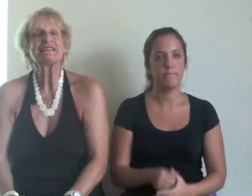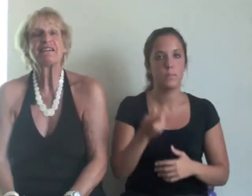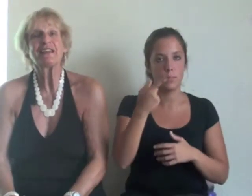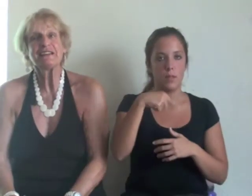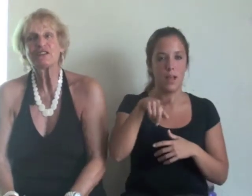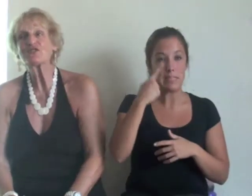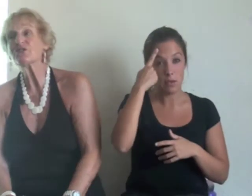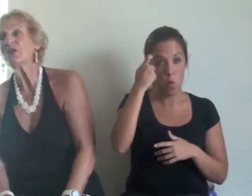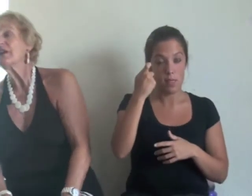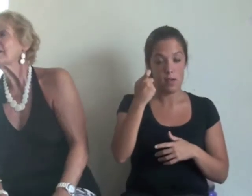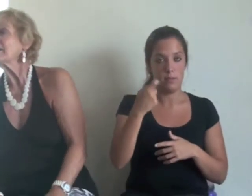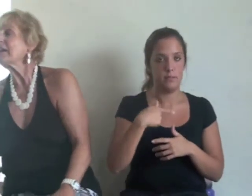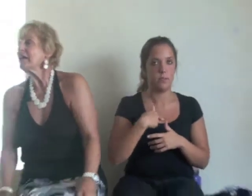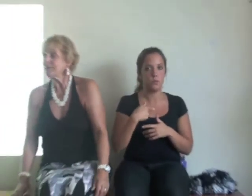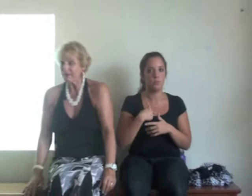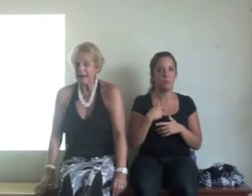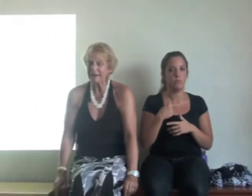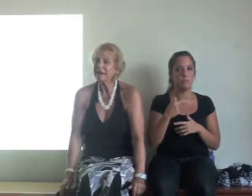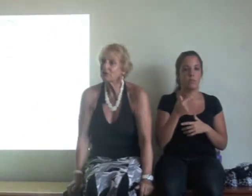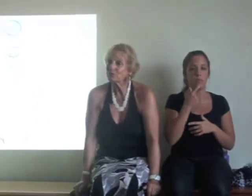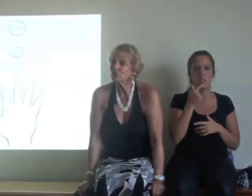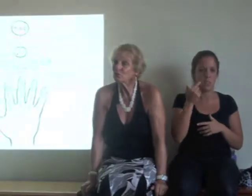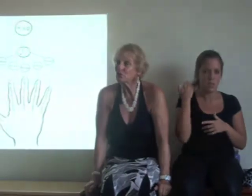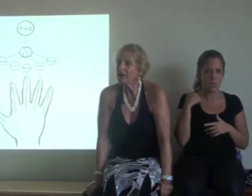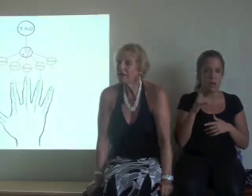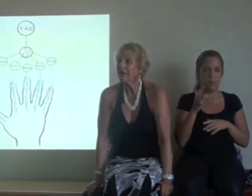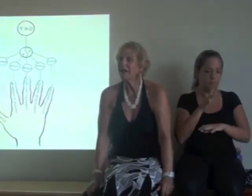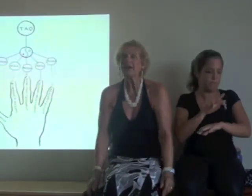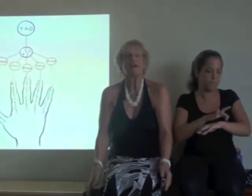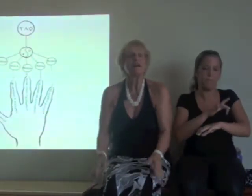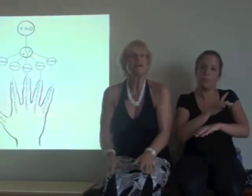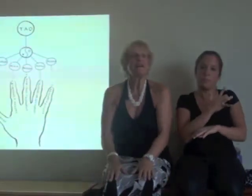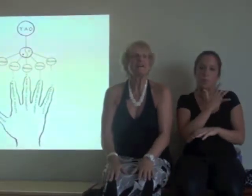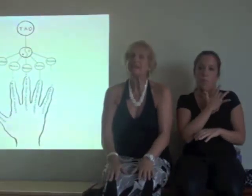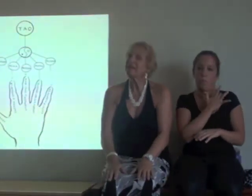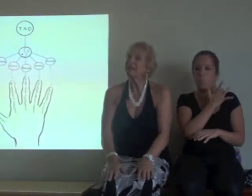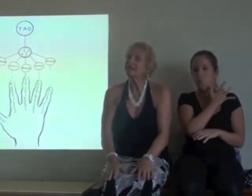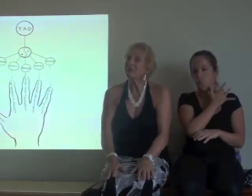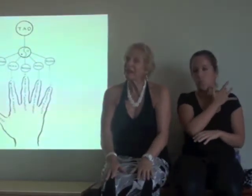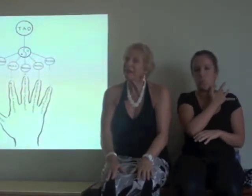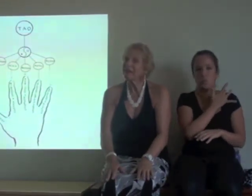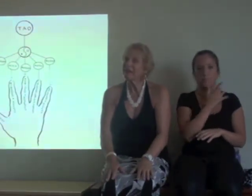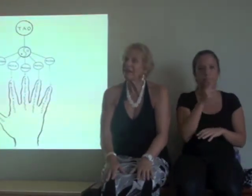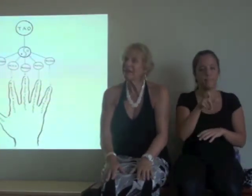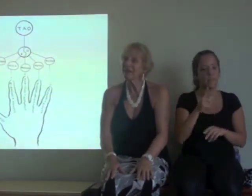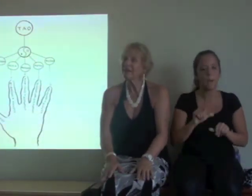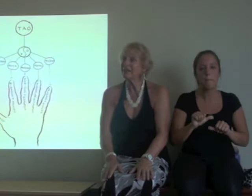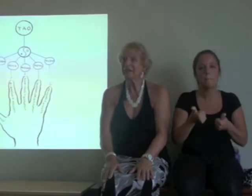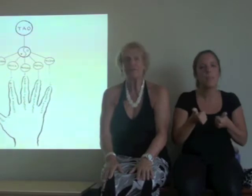les había dicho que la digitopultura tiene su raíz en la